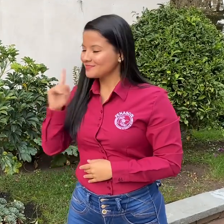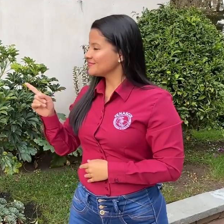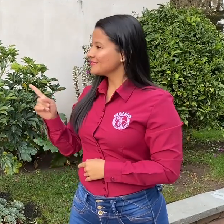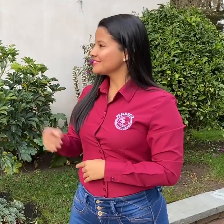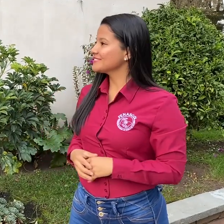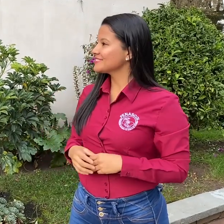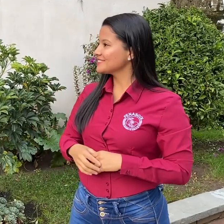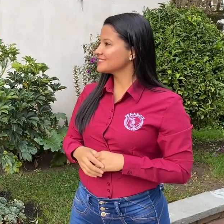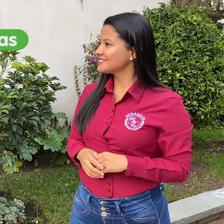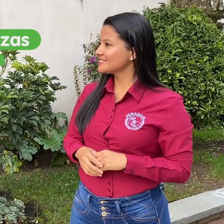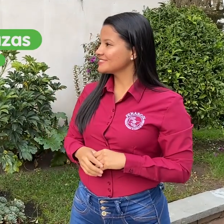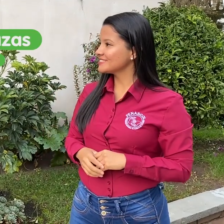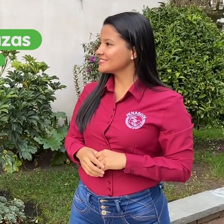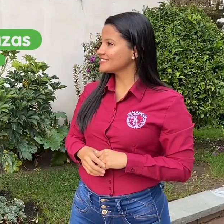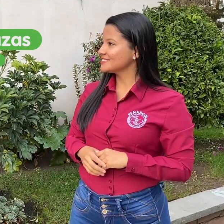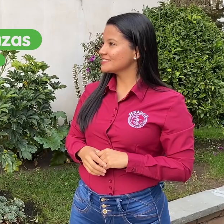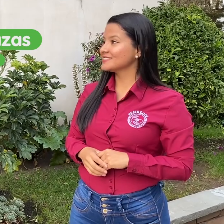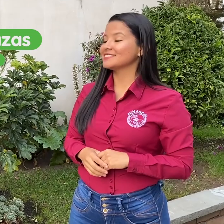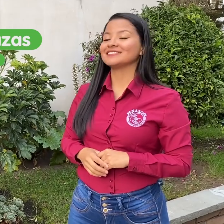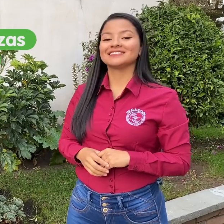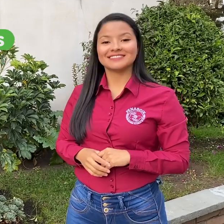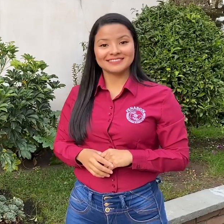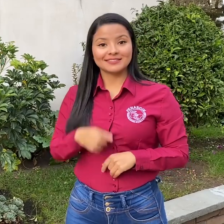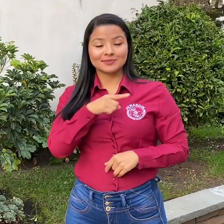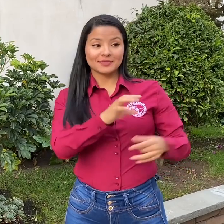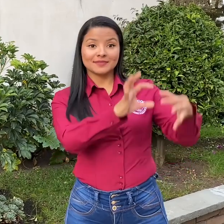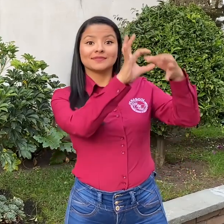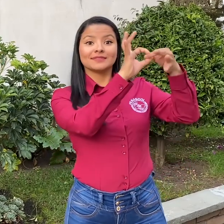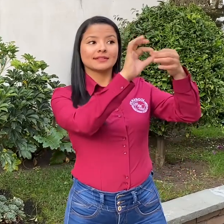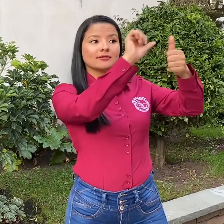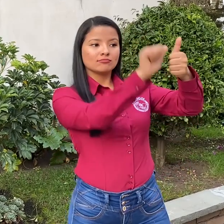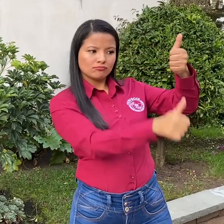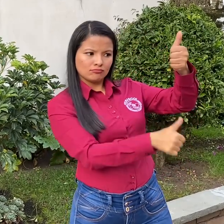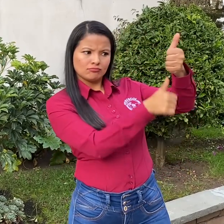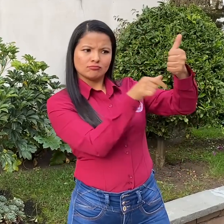que son Juan Fernando Plazas, Catalina Jurado